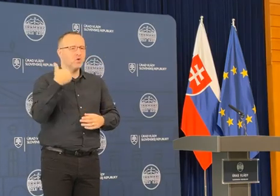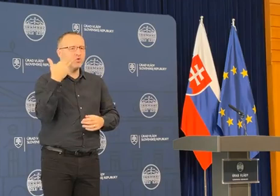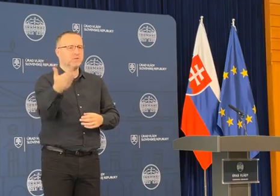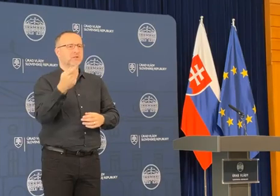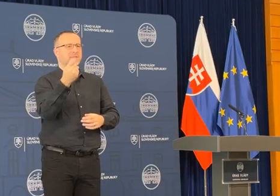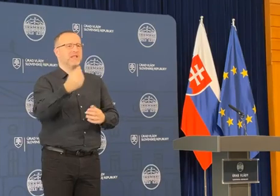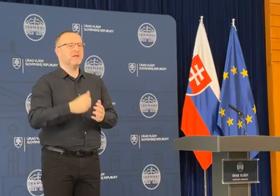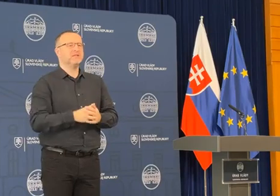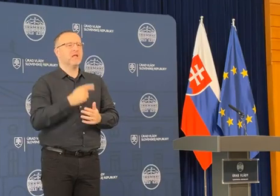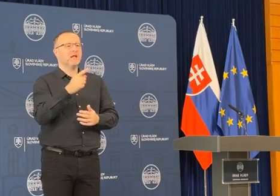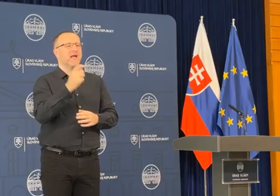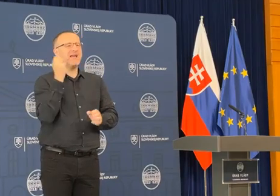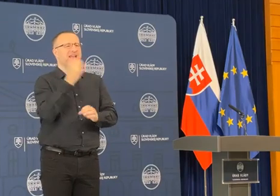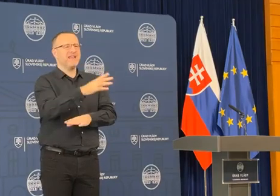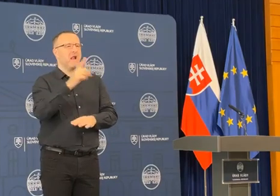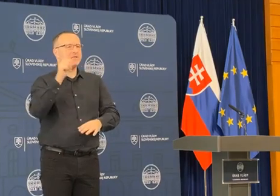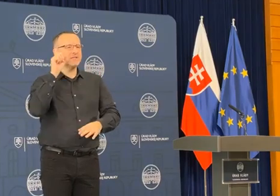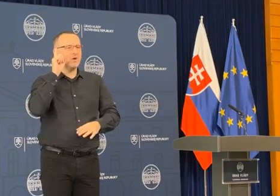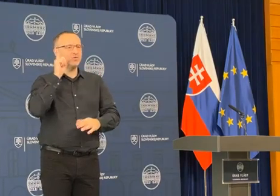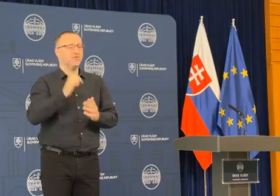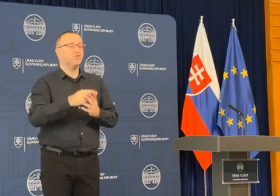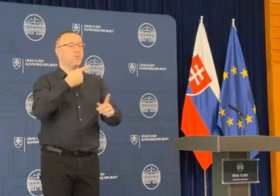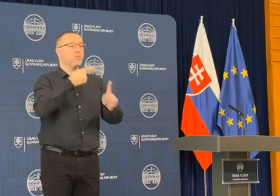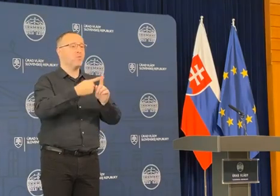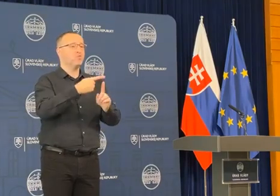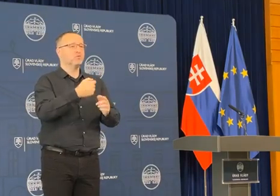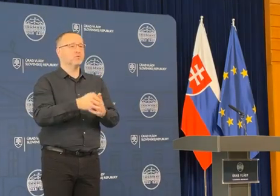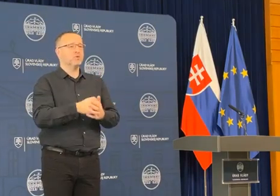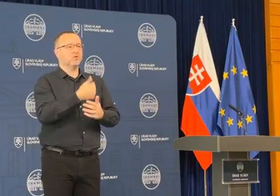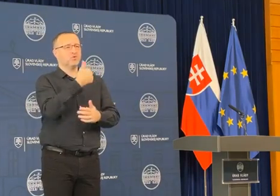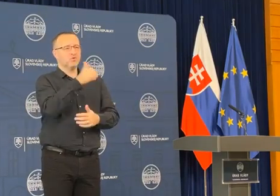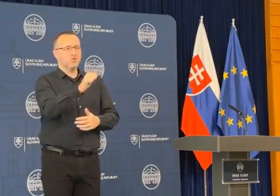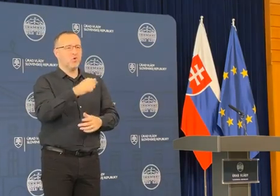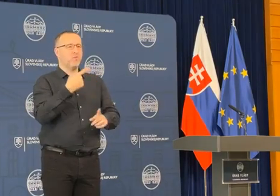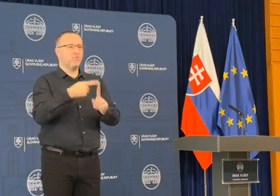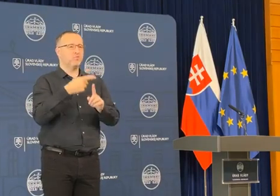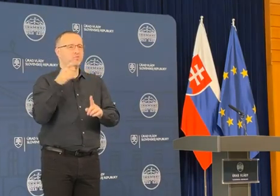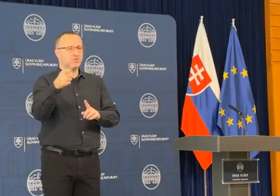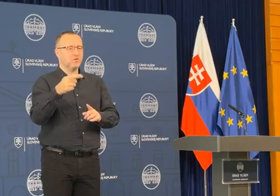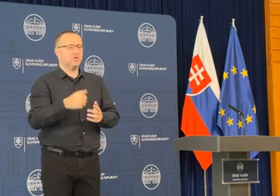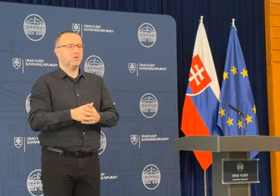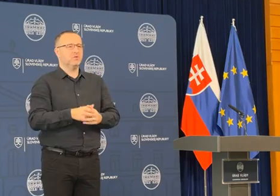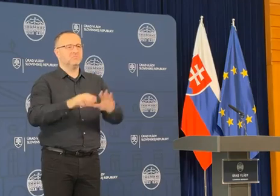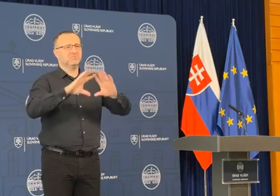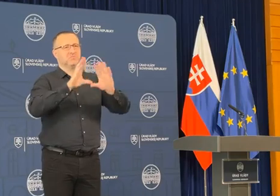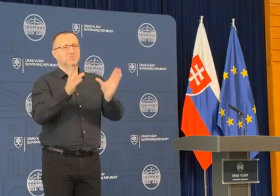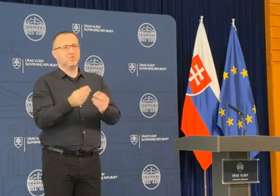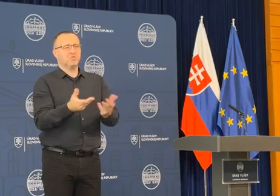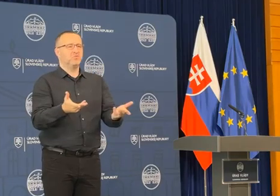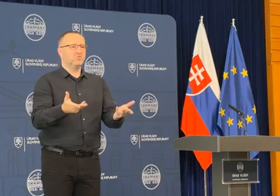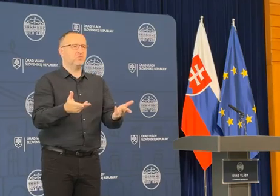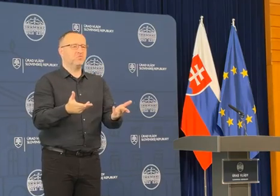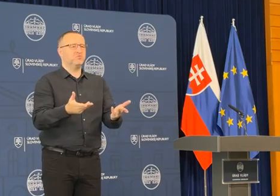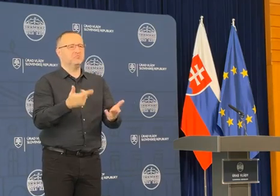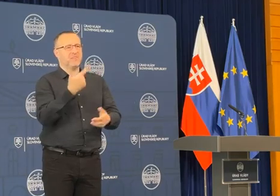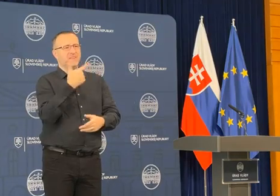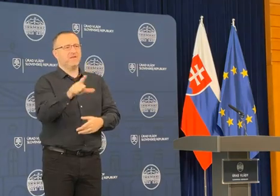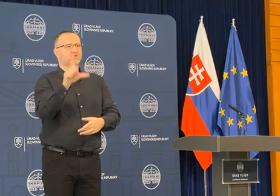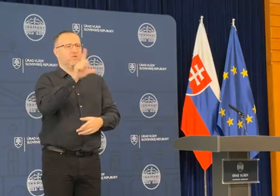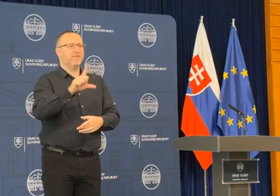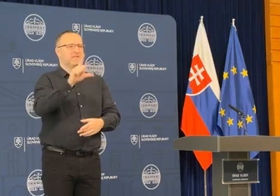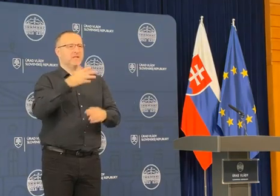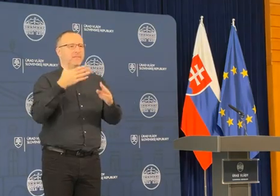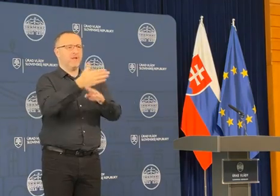z toho fast care. Čiže plus to, plus fast care je ďalších dokopy 220